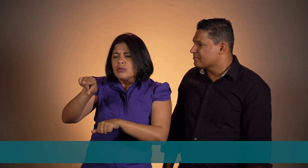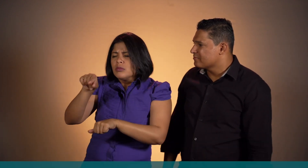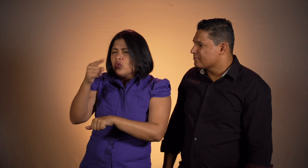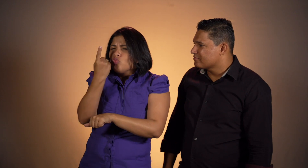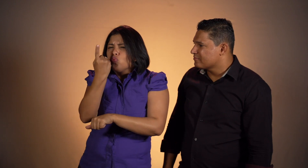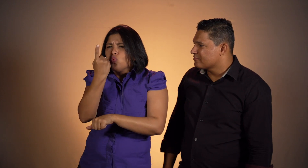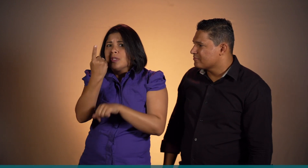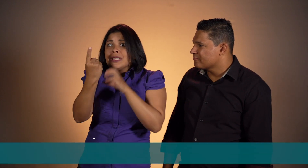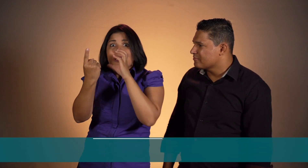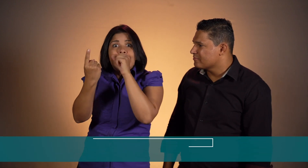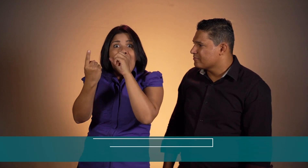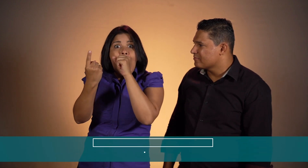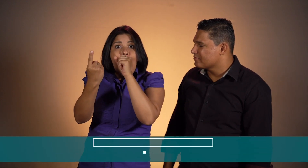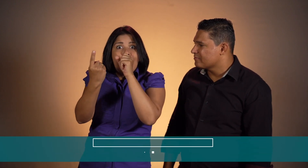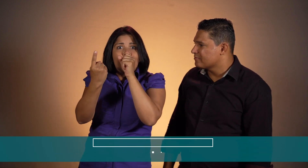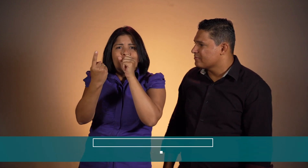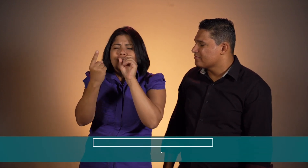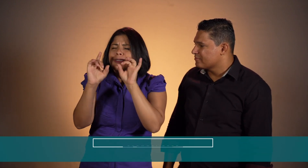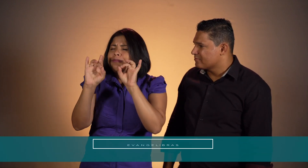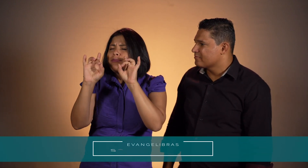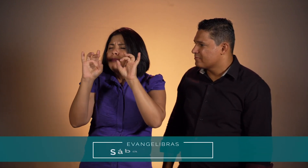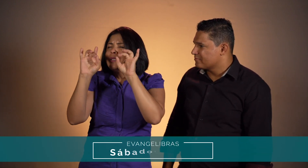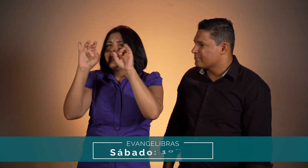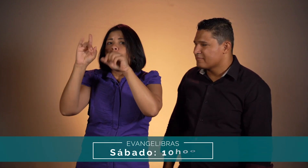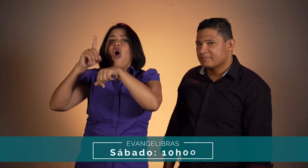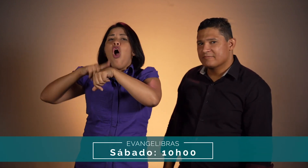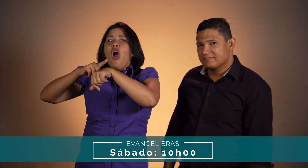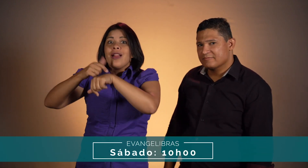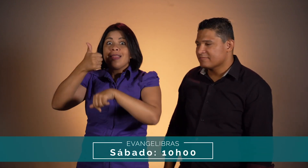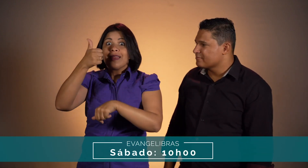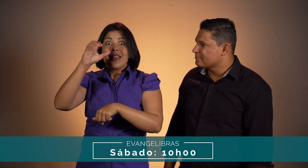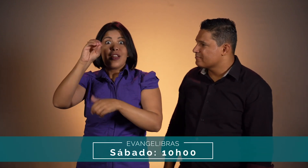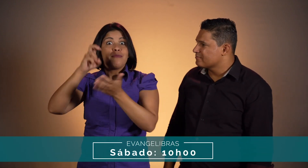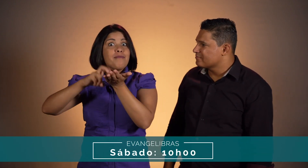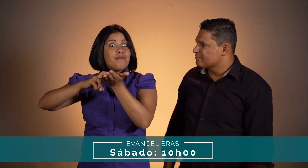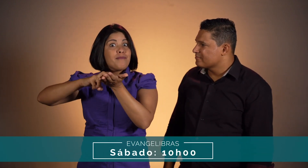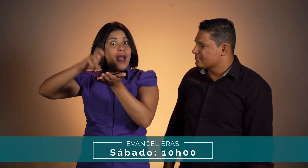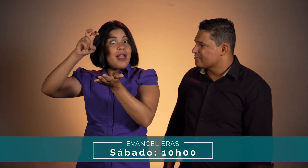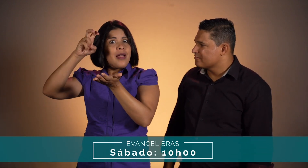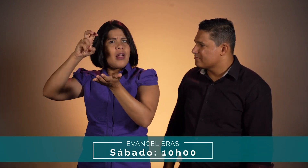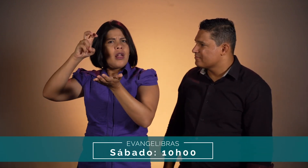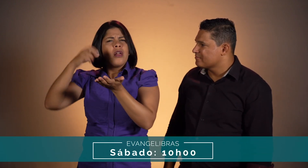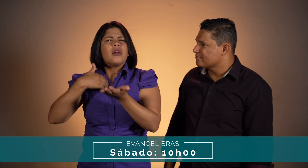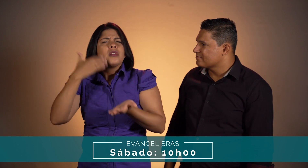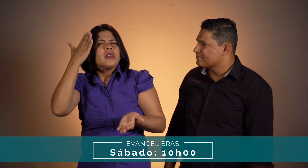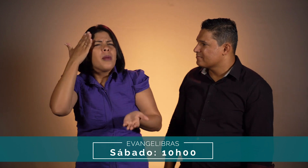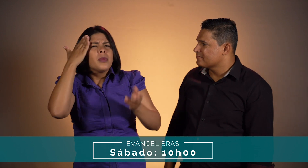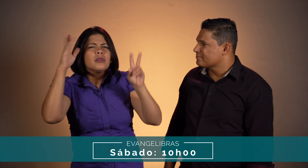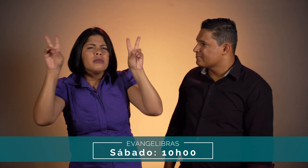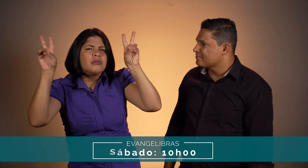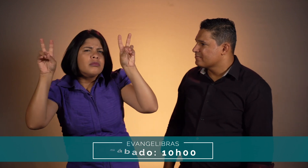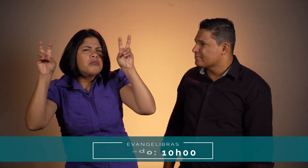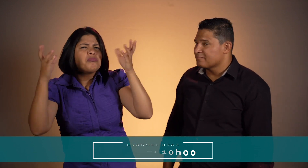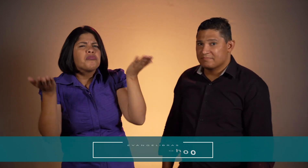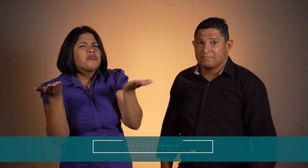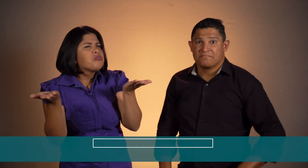E no sábado, o horário é diferenciado, às 10 da manhã. Qual o tema deste ano?